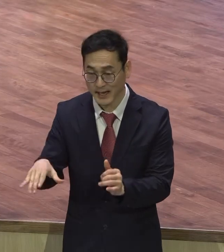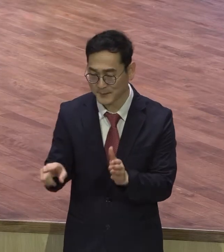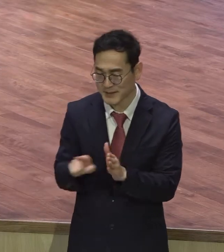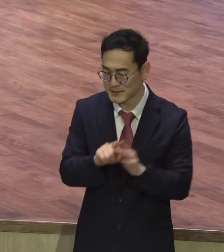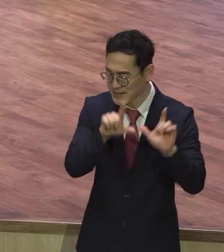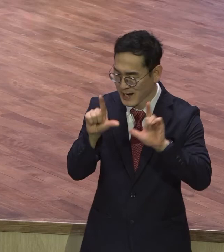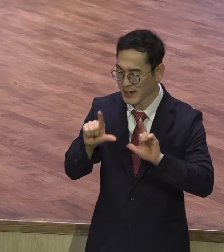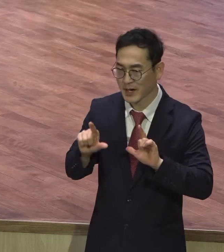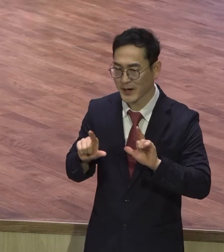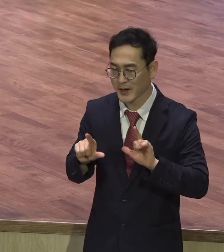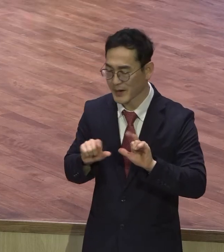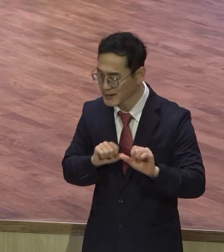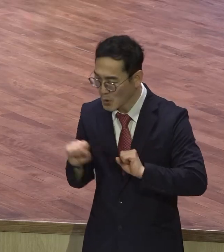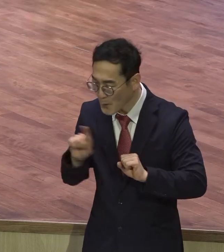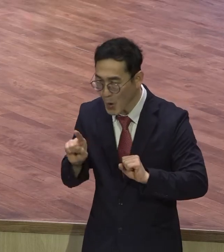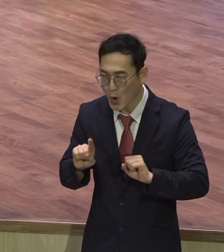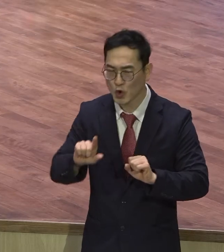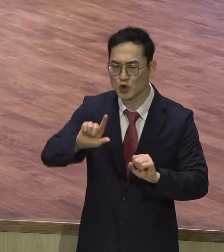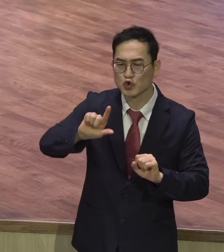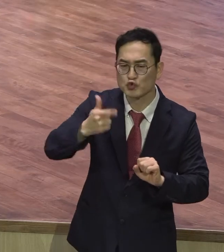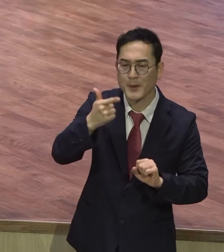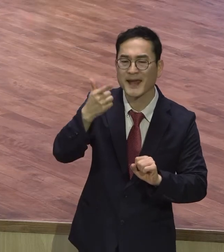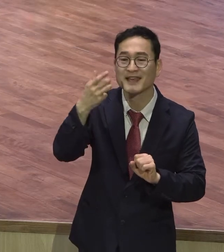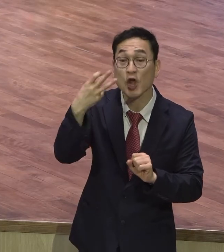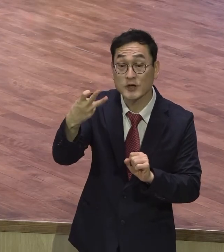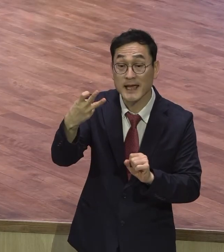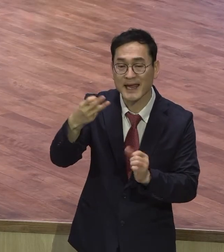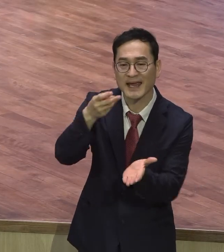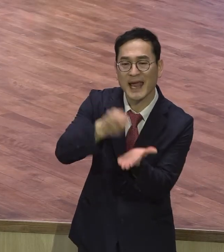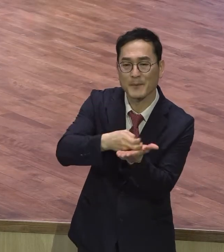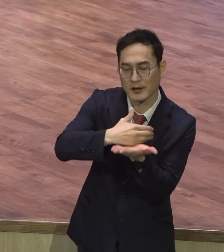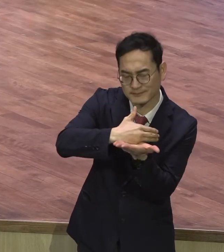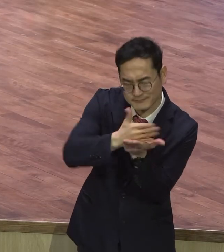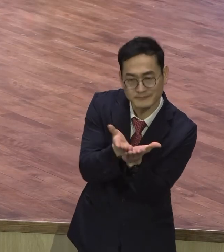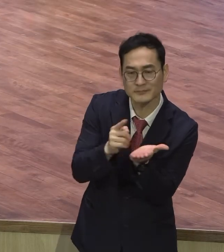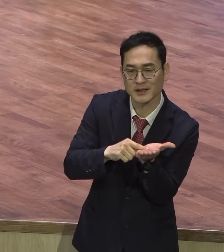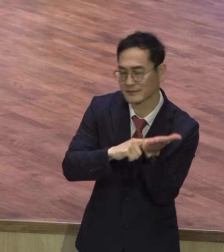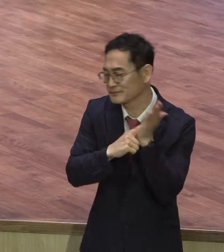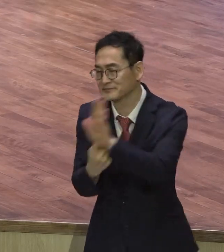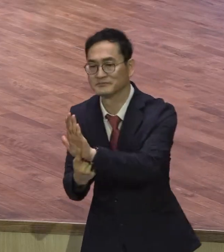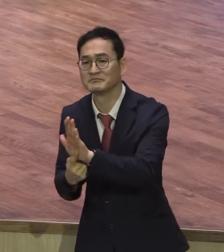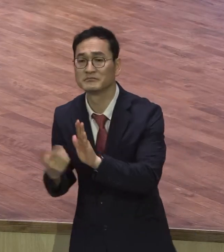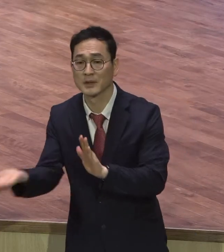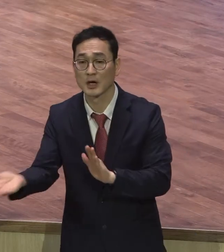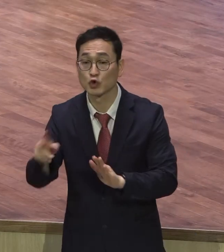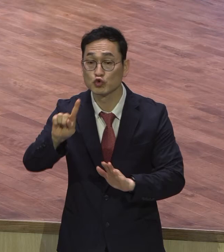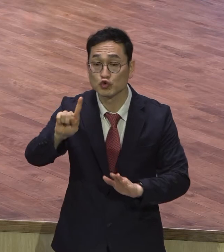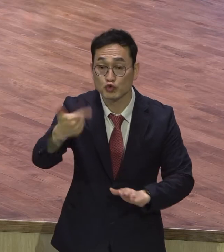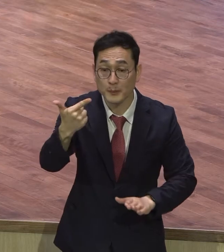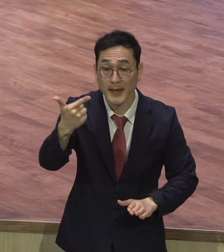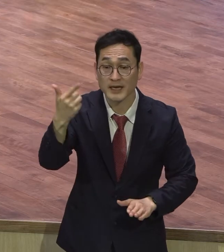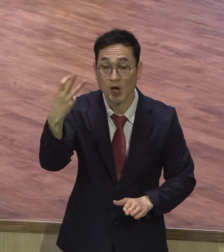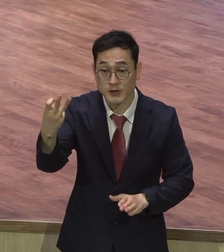613개의 계명을 주셨다 그랬어요. 613개의 계명을 주셨는데